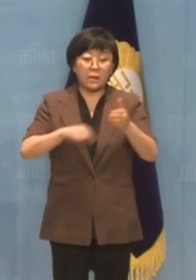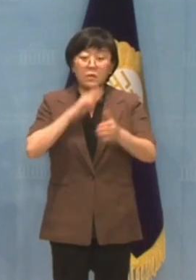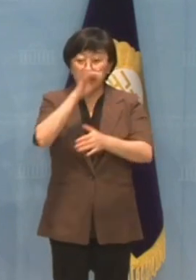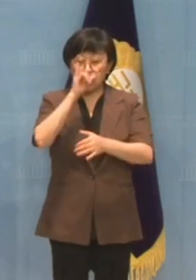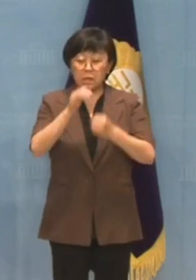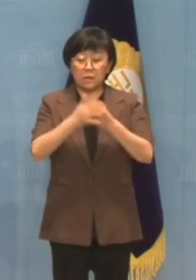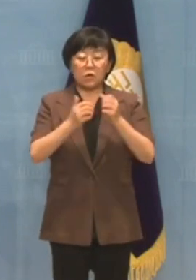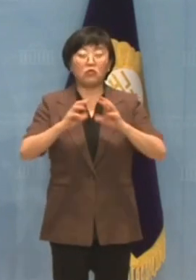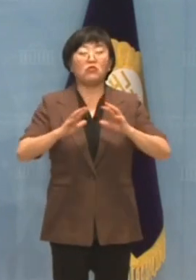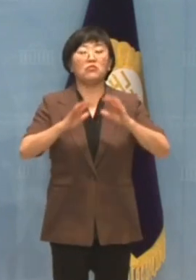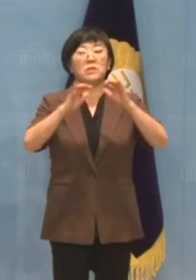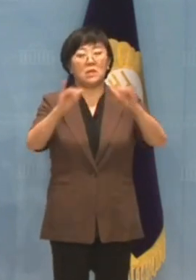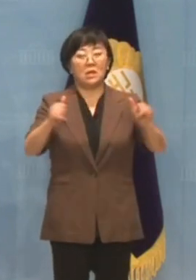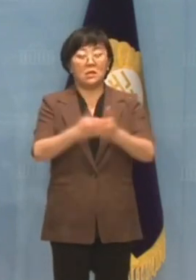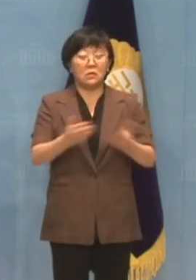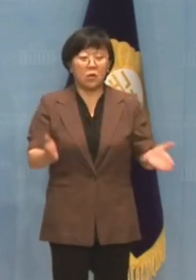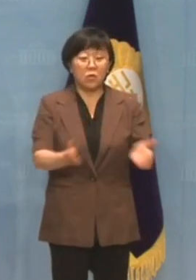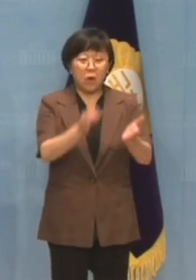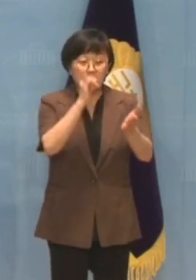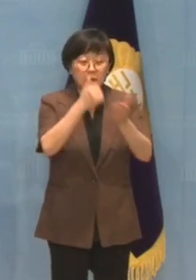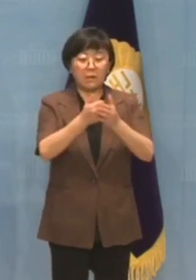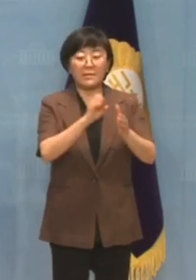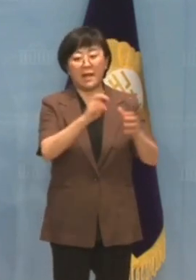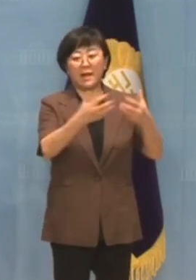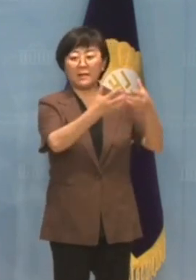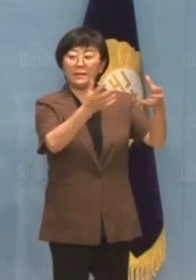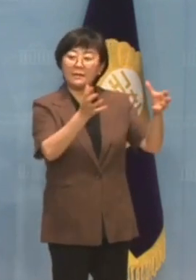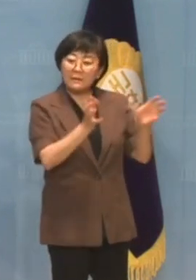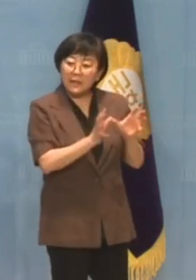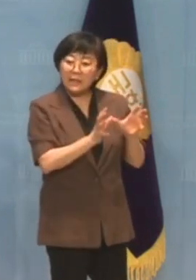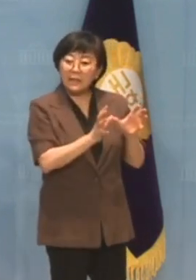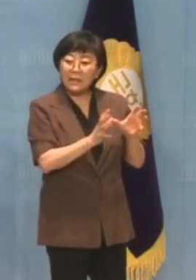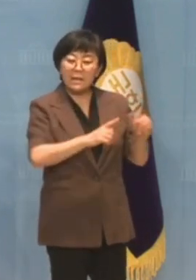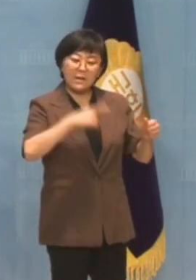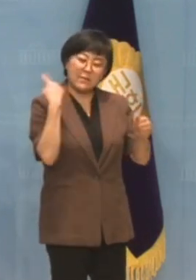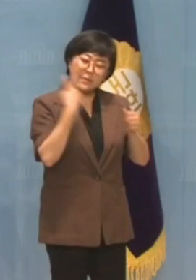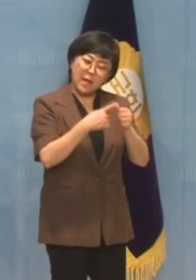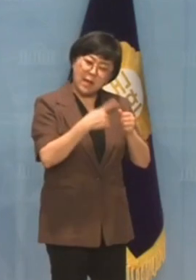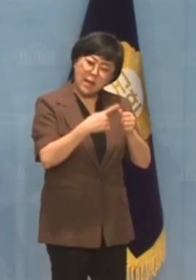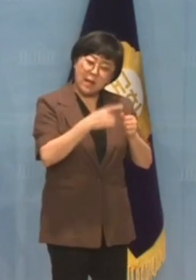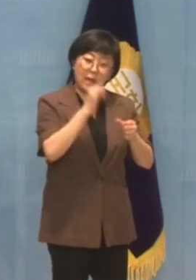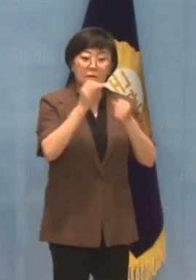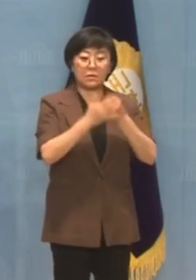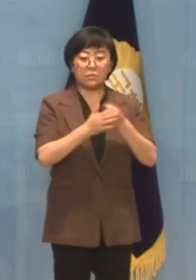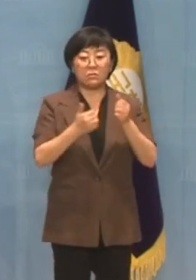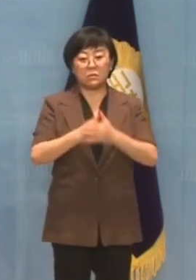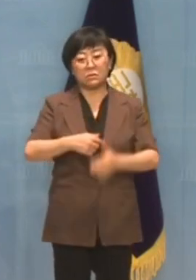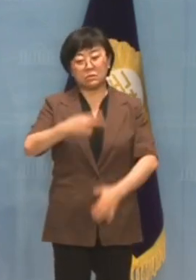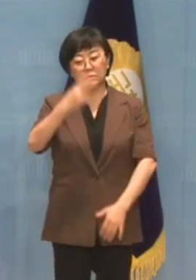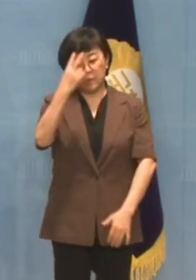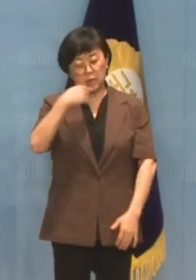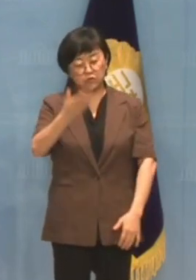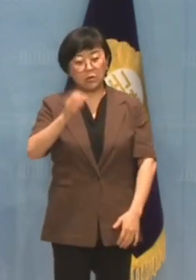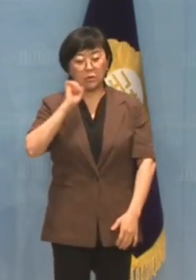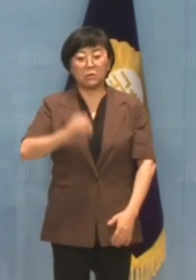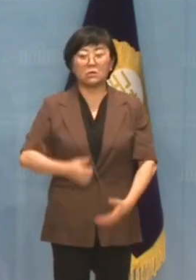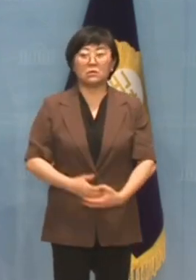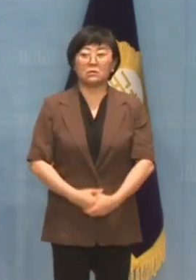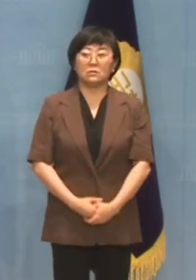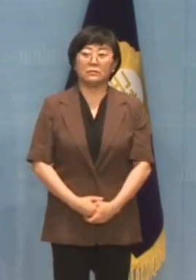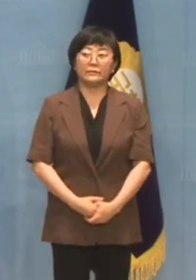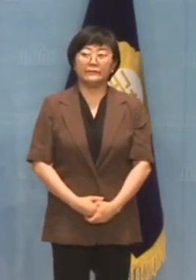제기해 국민을 선동하고 있다며 야당을 맹비난한 것은 도저히 묵과하기 힘듭니다